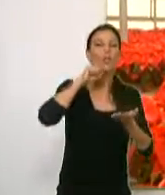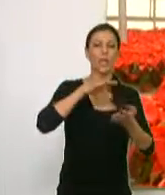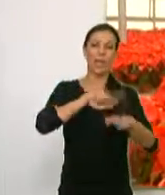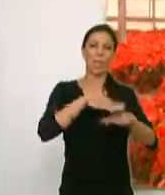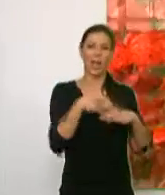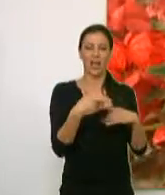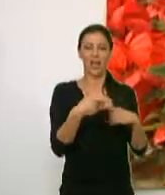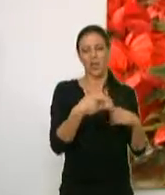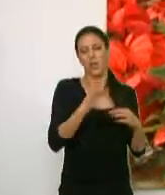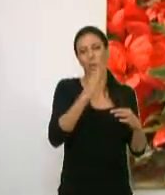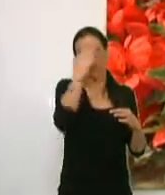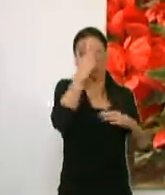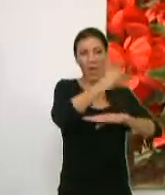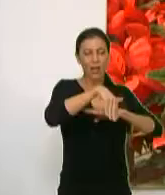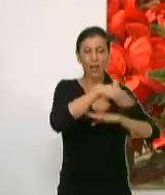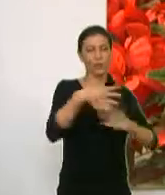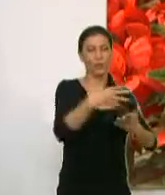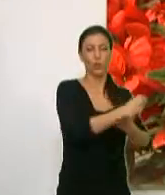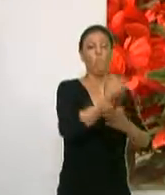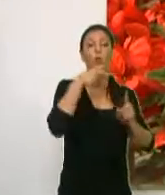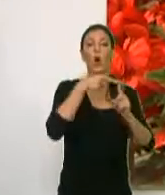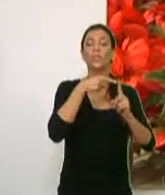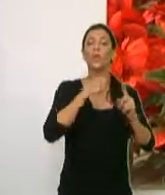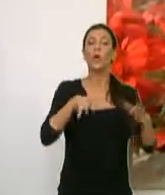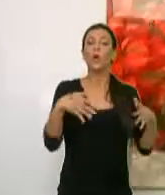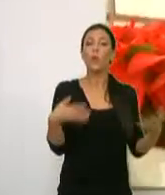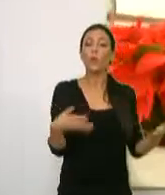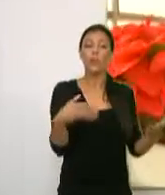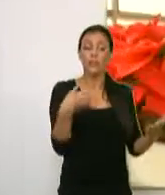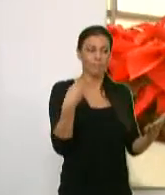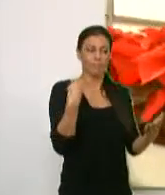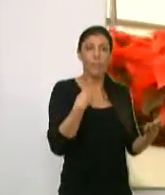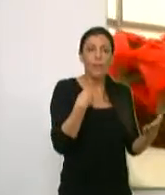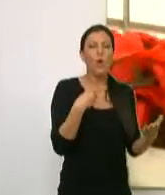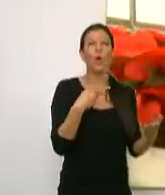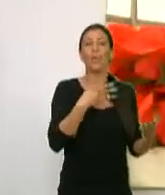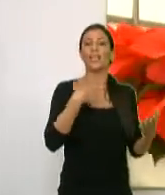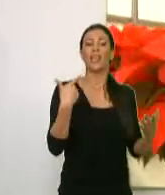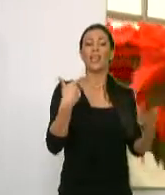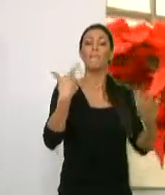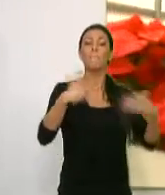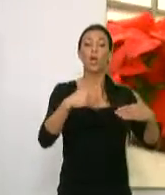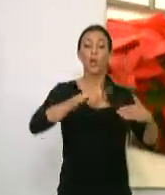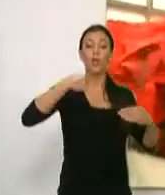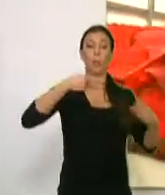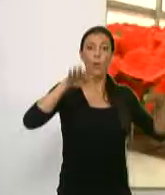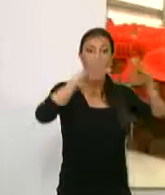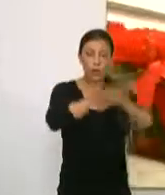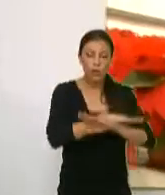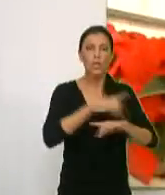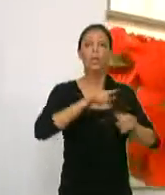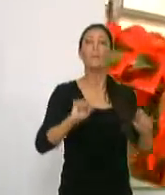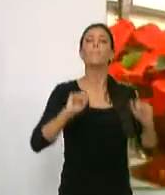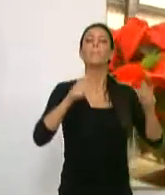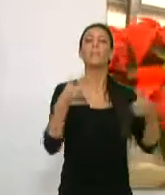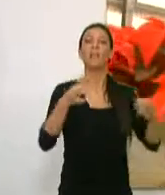Motril para engalanar sus principales calles. El objetivo es que todo esté listo para la noche del miércoles que viene